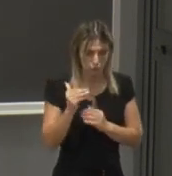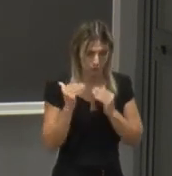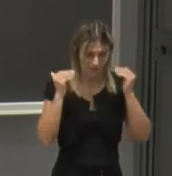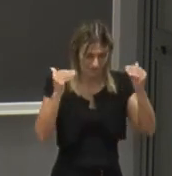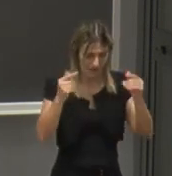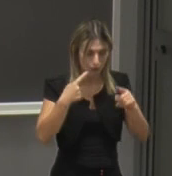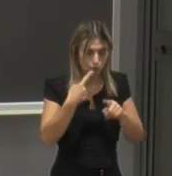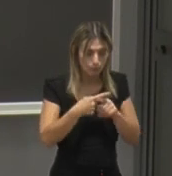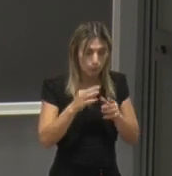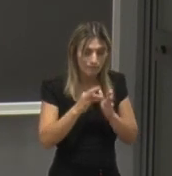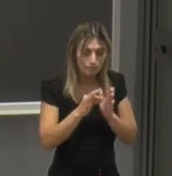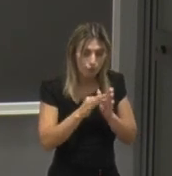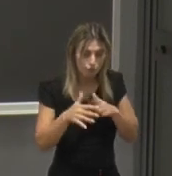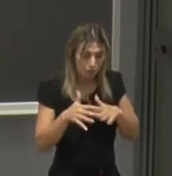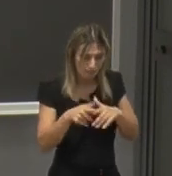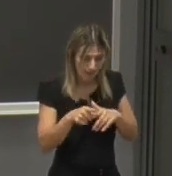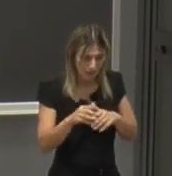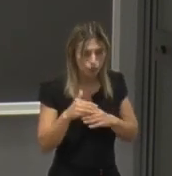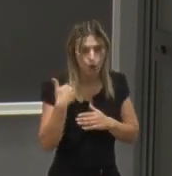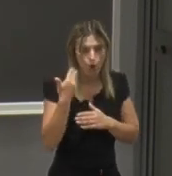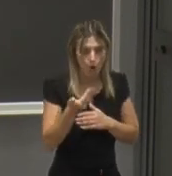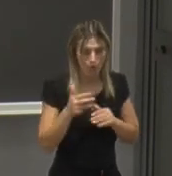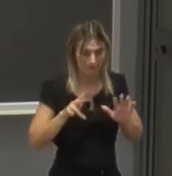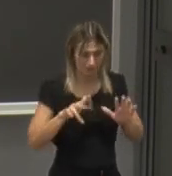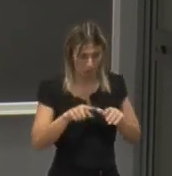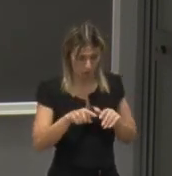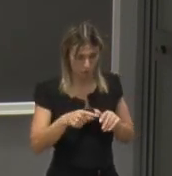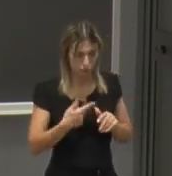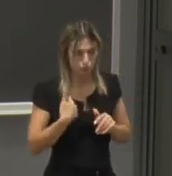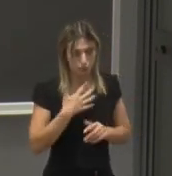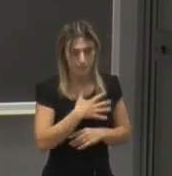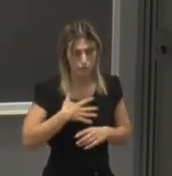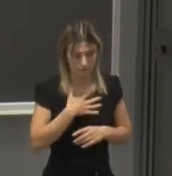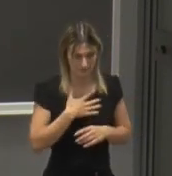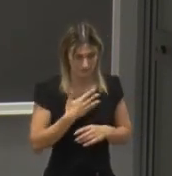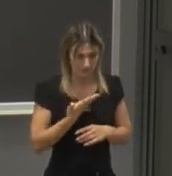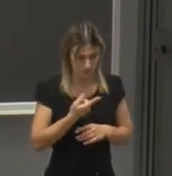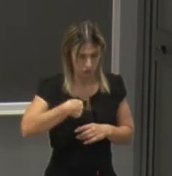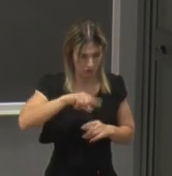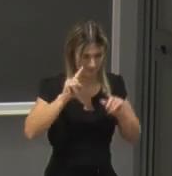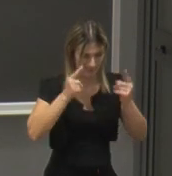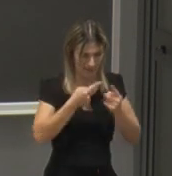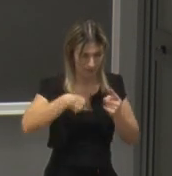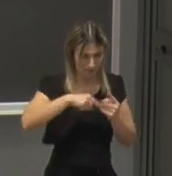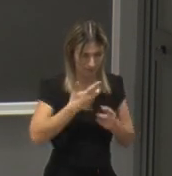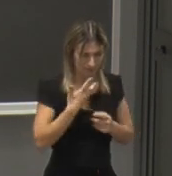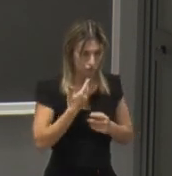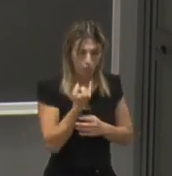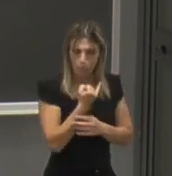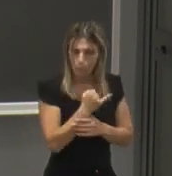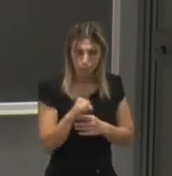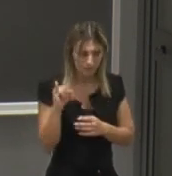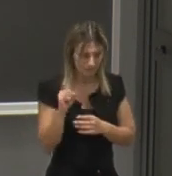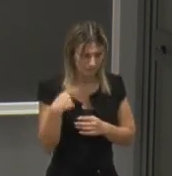e il voto medio di soddisfazione anche qui è sopra l'otto quindi abbiamo diciamo un'ampia soddisfazione da parte dei nostri laureati l